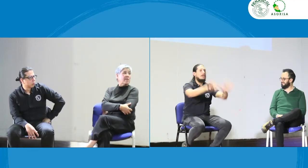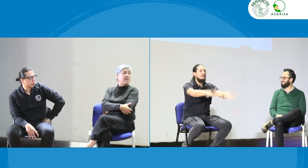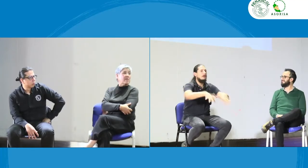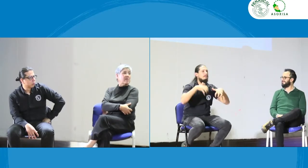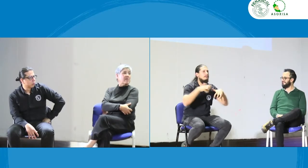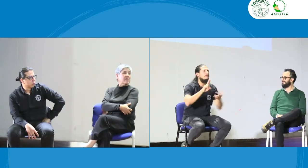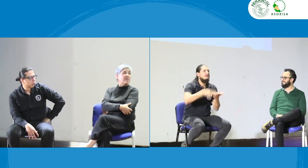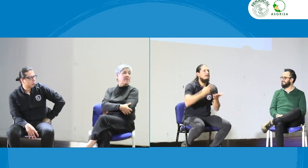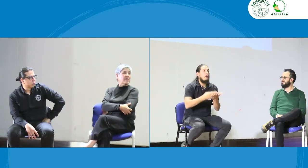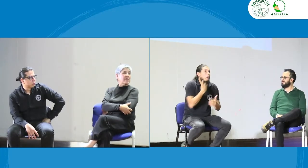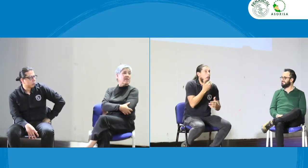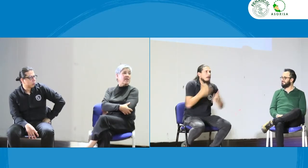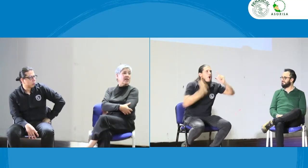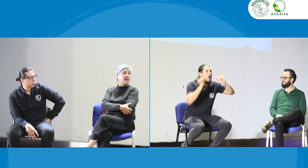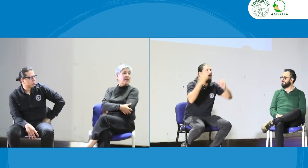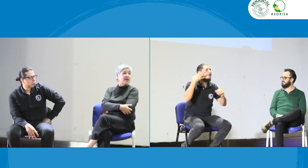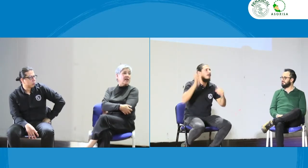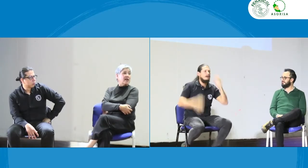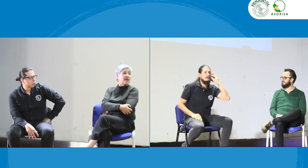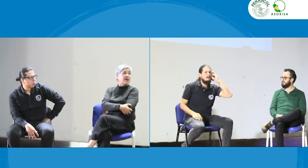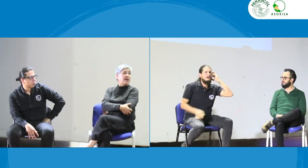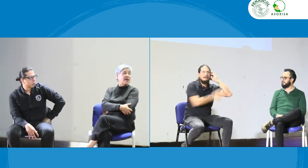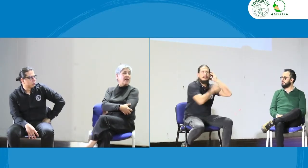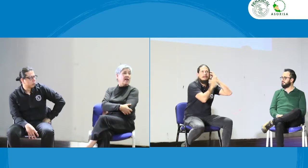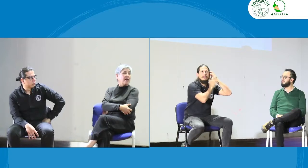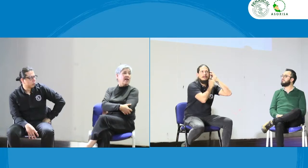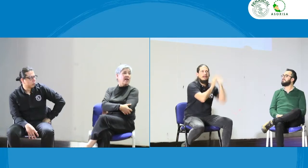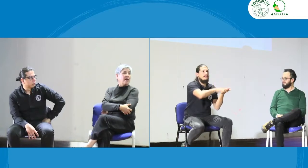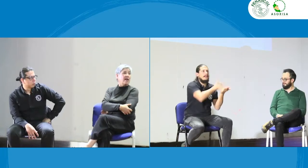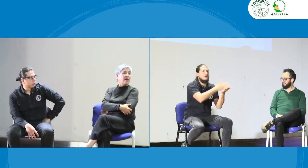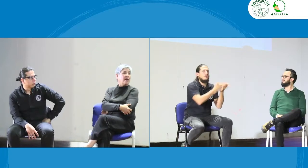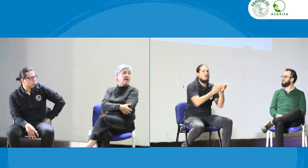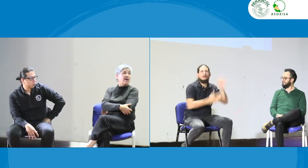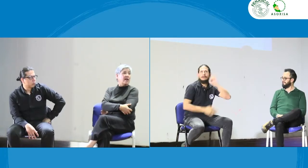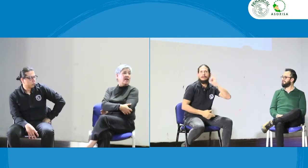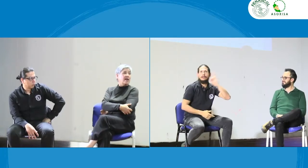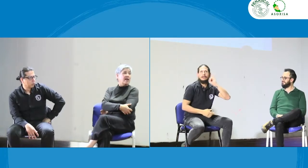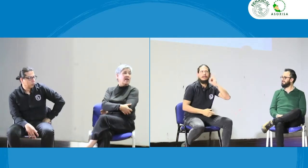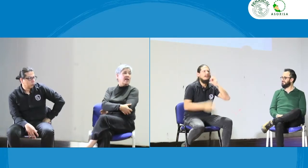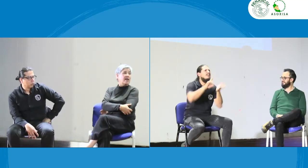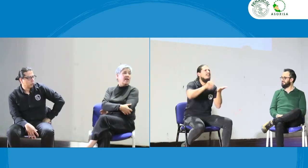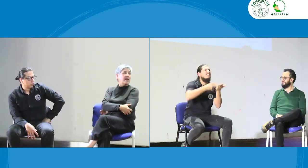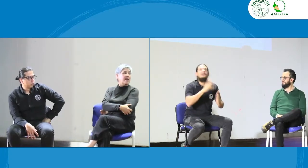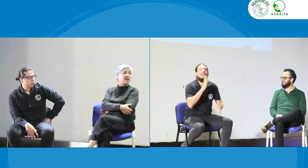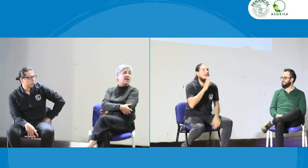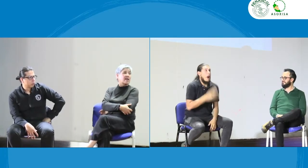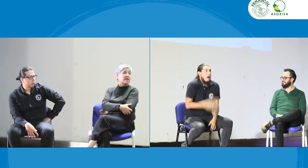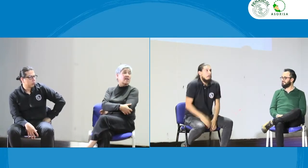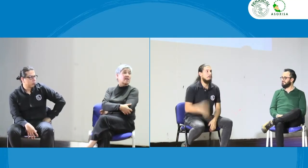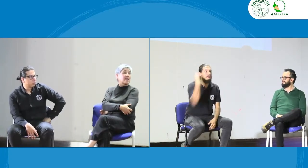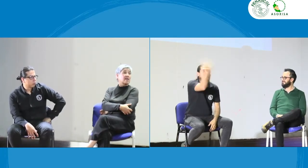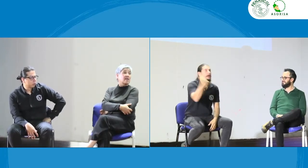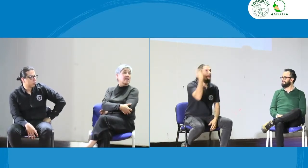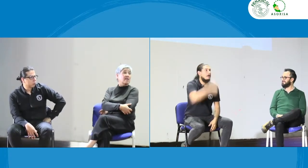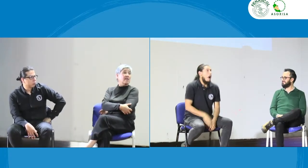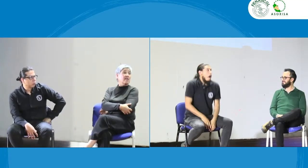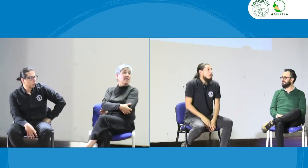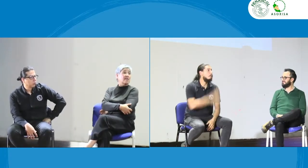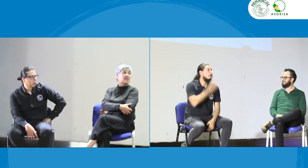intérprete se hace atrás, en el espacio, en parte de atrás, en una parte de atrás, en una cabina donde la cara no